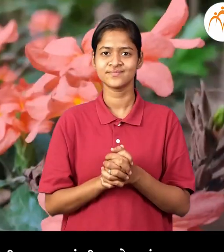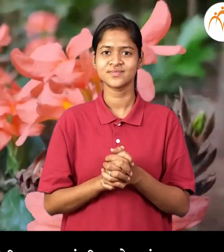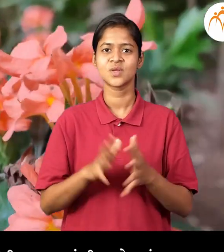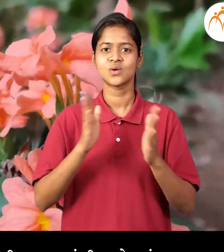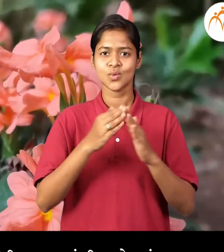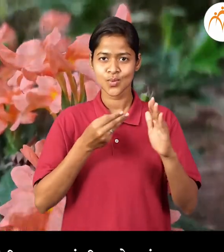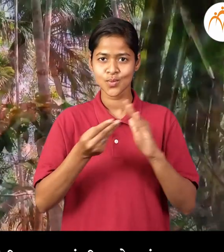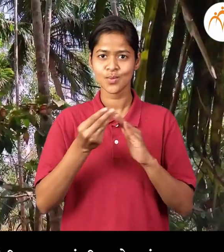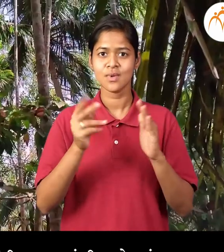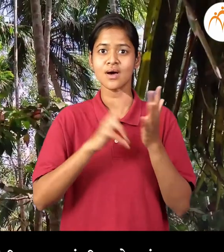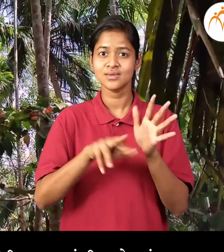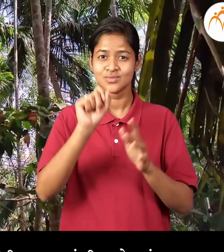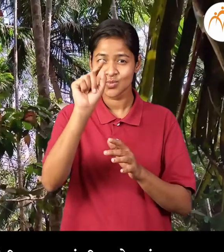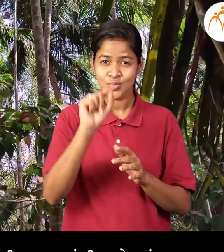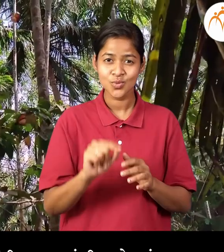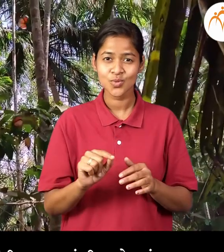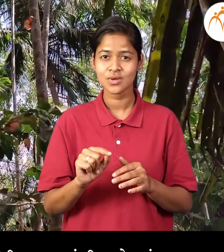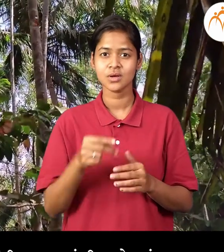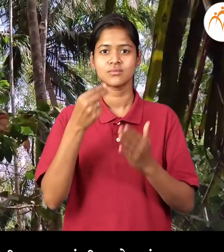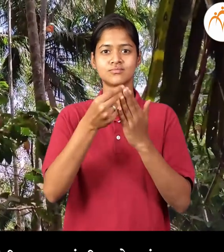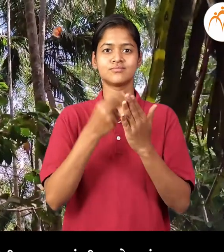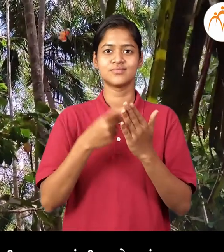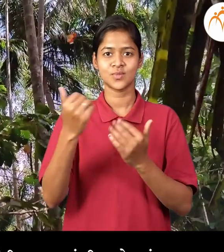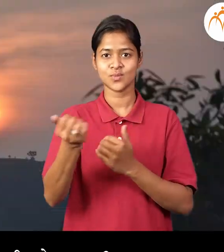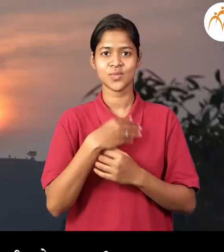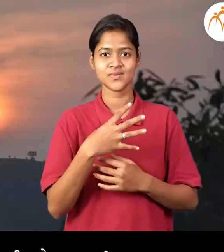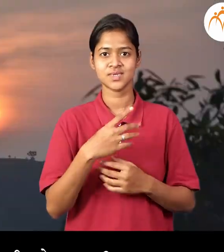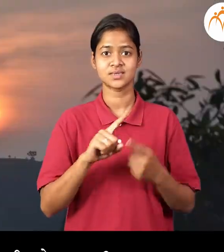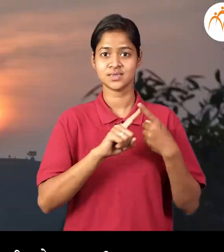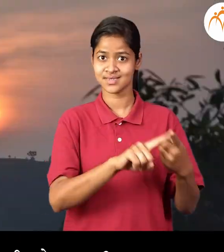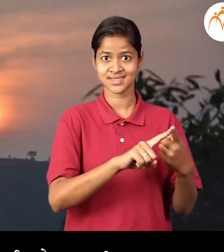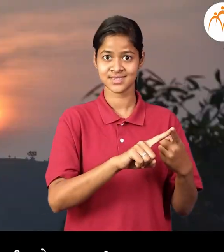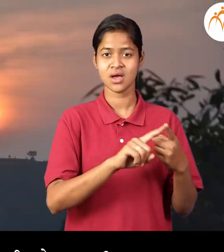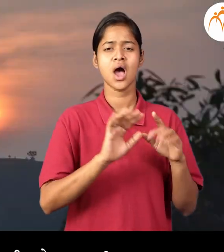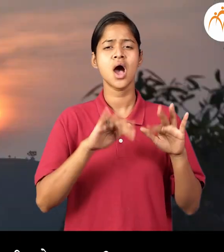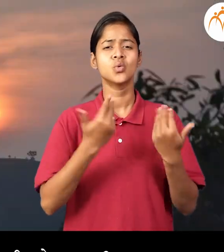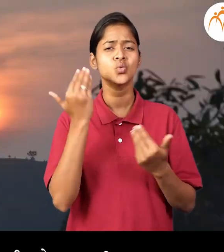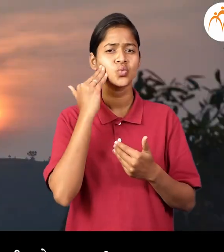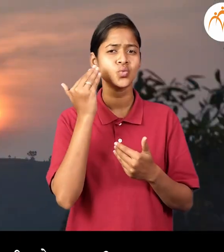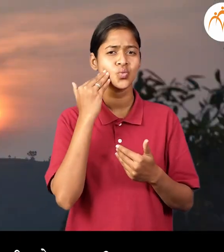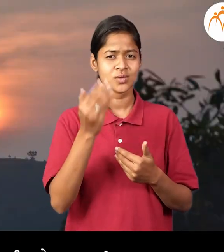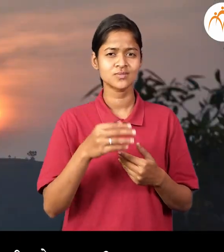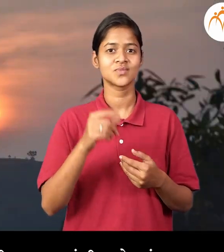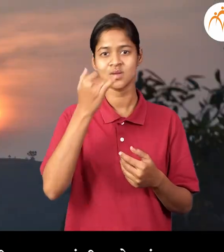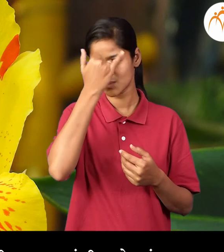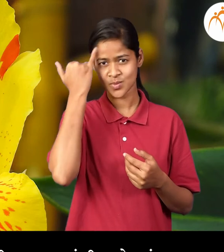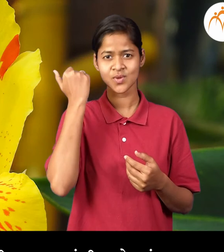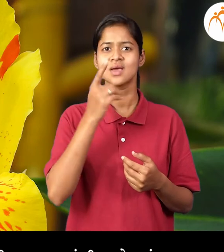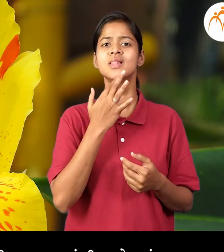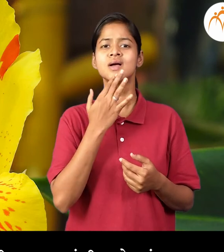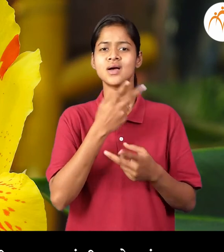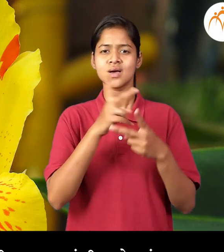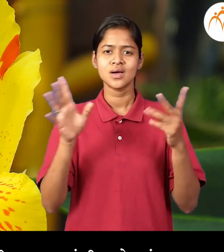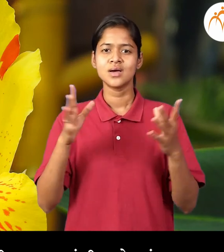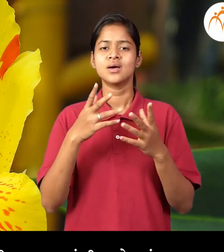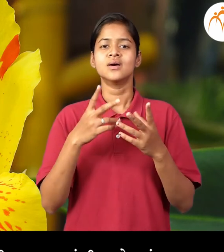तुझा परिसरातिल, निसर्गातिल, घटकांचे नावे संगा, पूर्वदिशा तु कशी ओलक्षील, पिवल्या